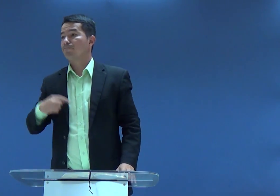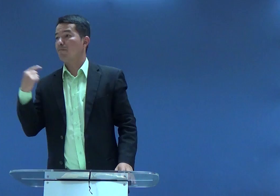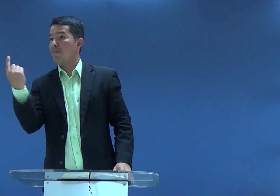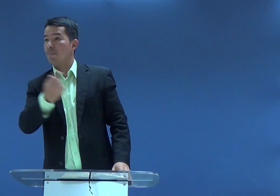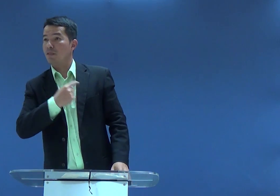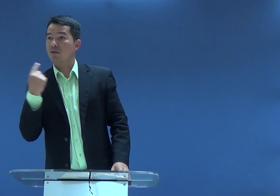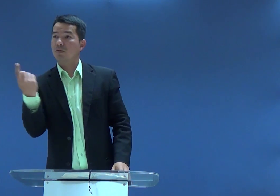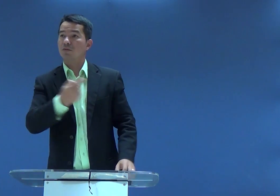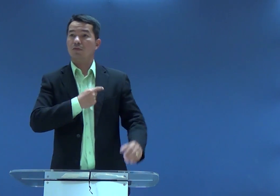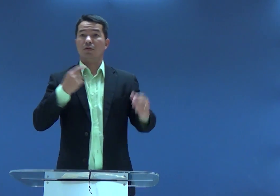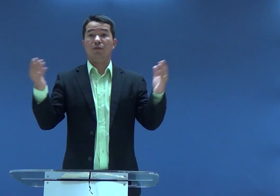por essas coisas,